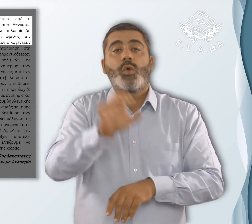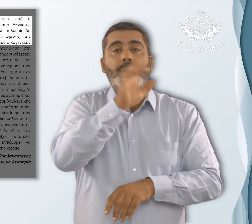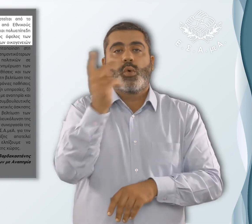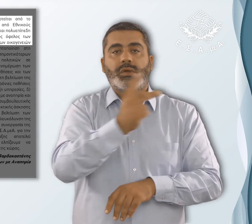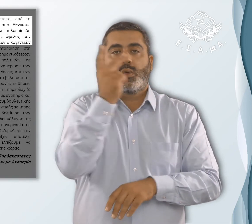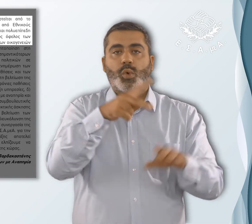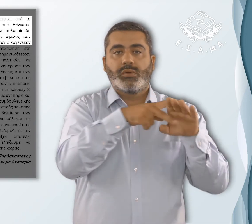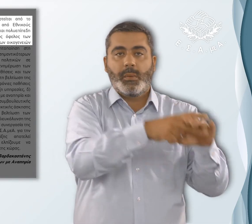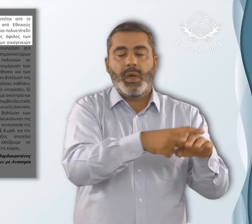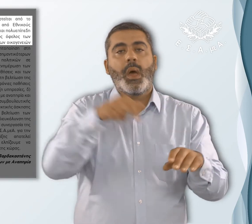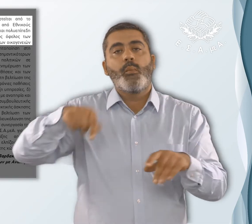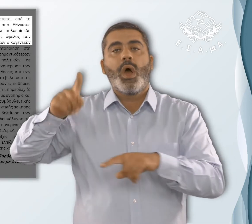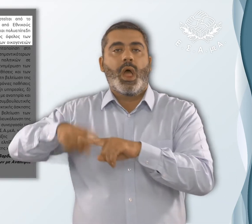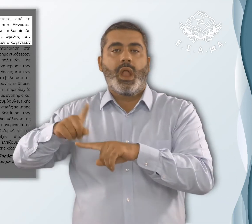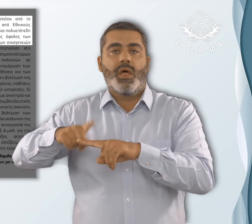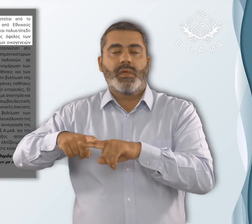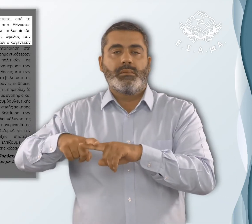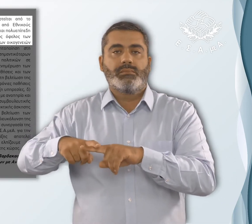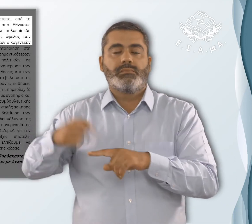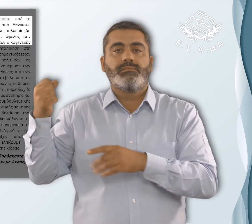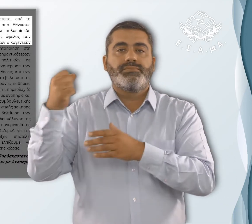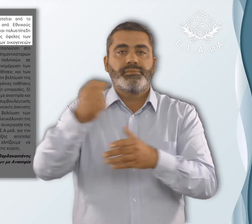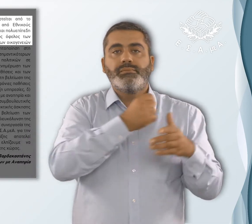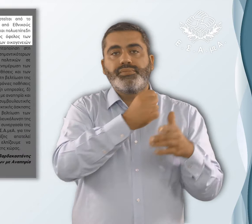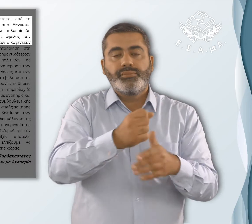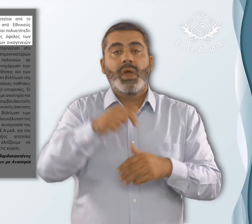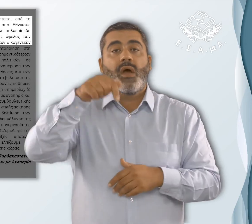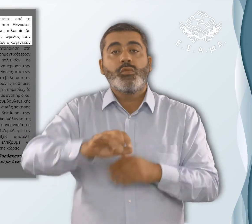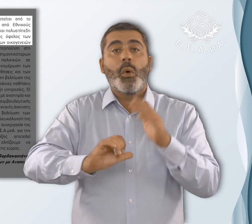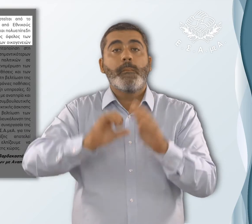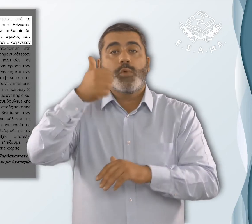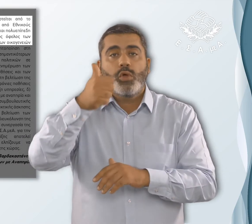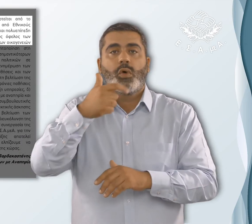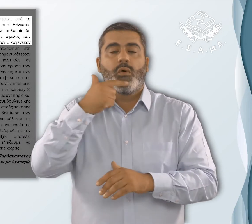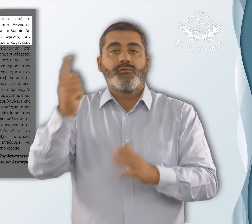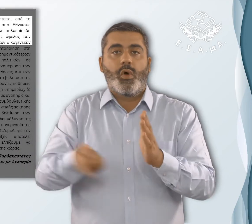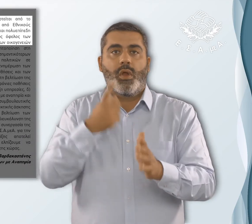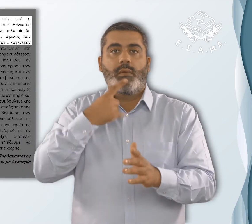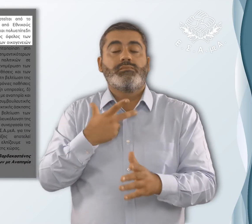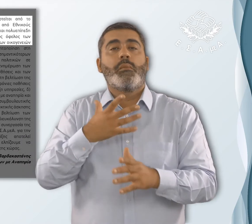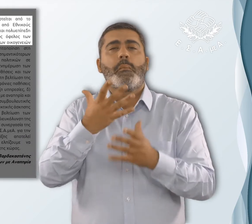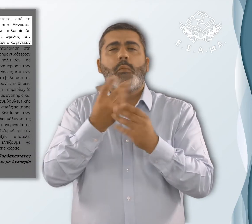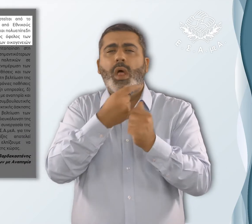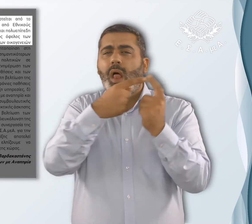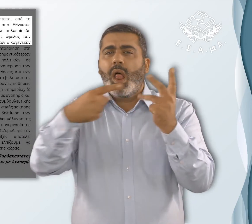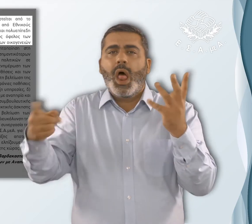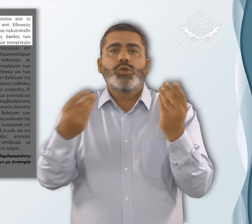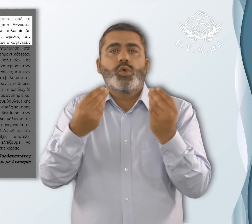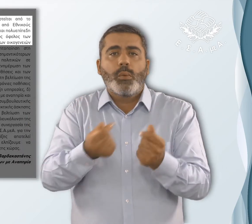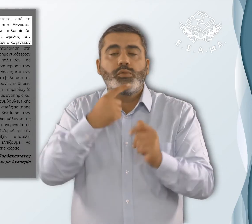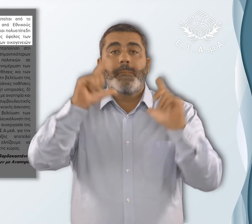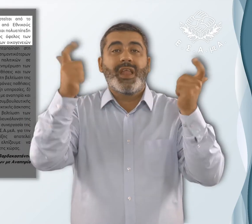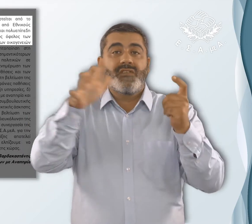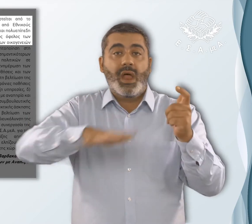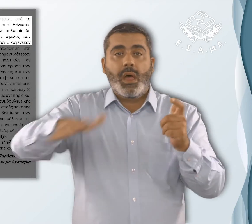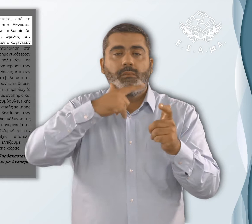Ευρωπαϊκό Κοινωνικό Ταμείο και από Εθνικούς Πόρους, αποτελεί την πρώτη ολοκληρωμένη και πολυεπίπεδη παρέμβαση σε περιφερειακό